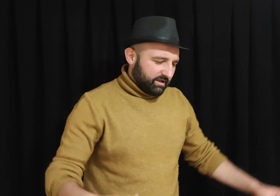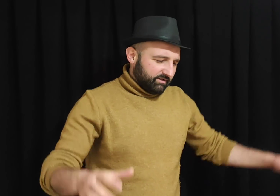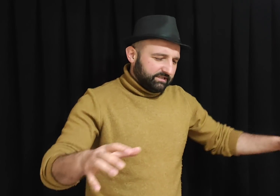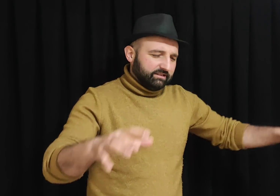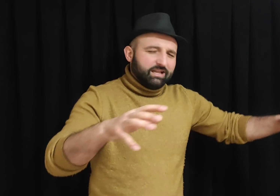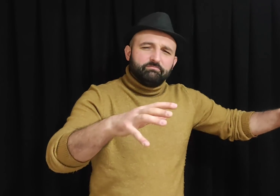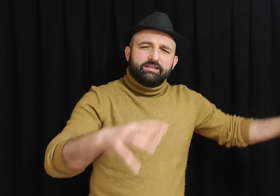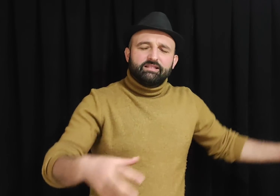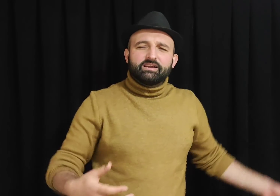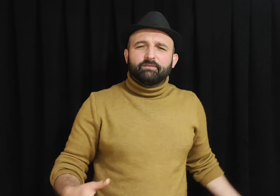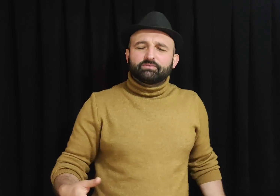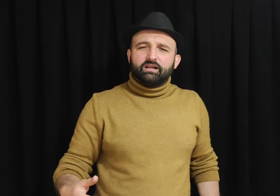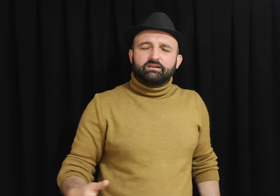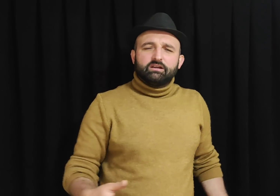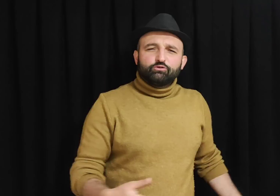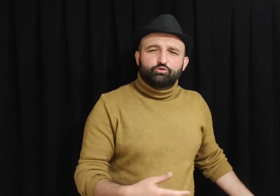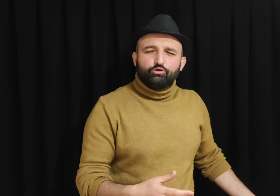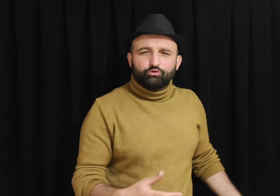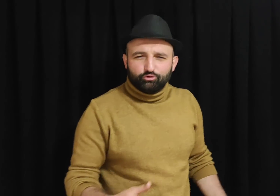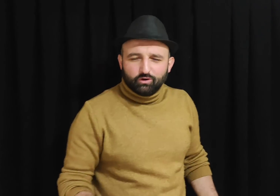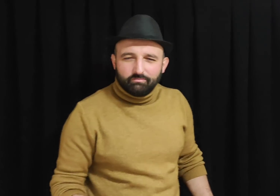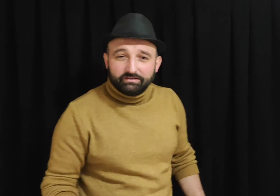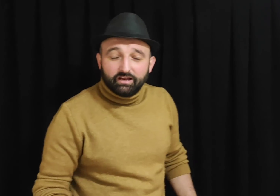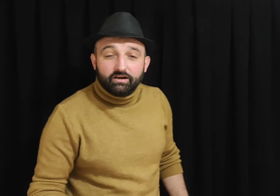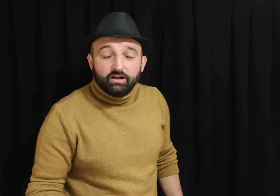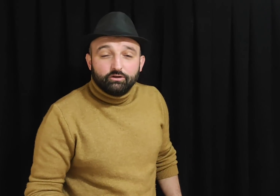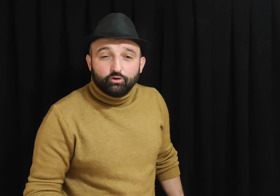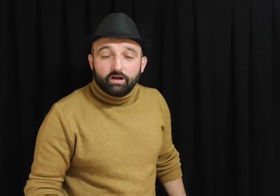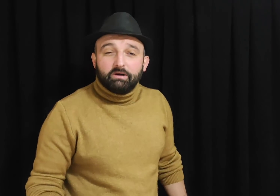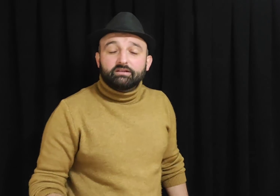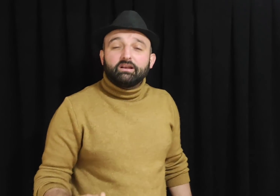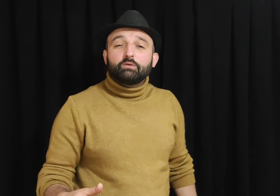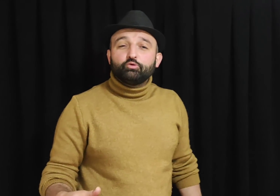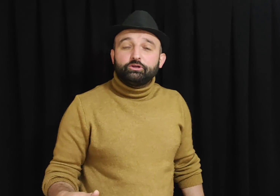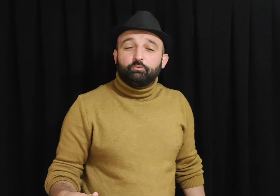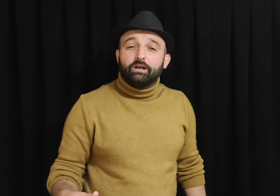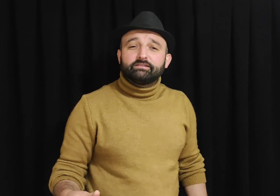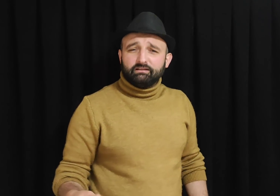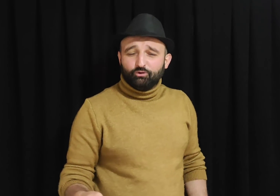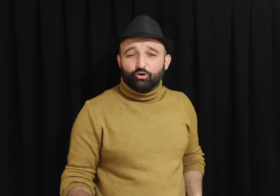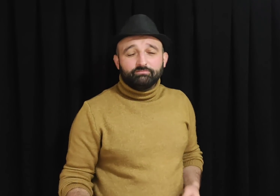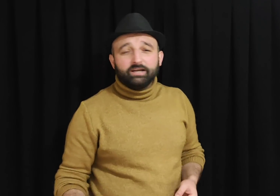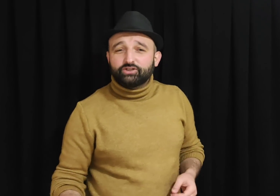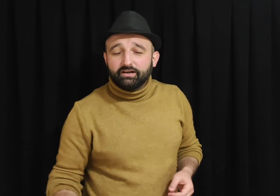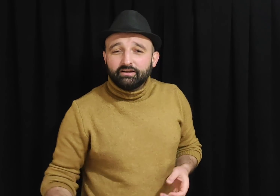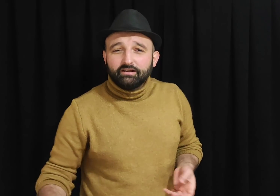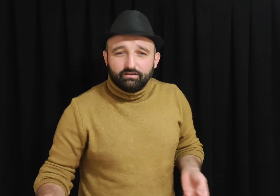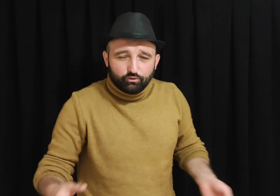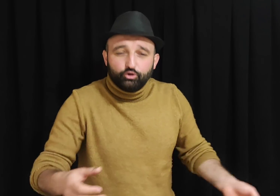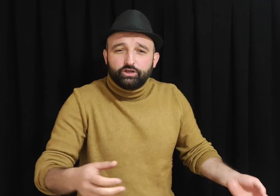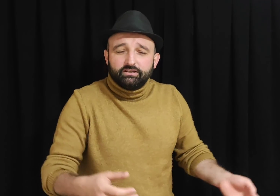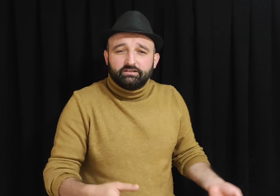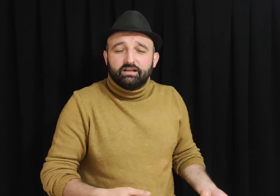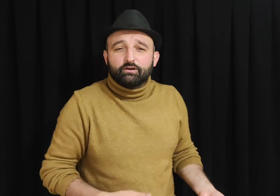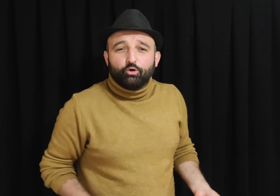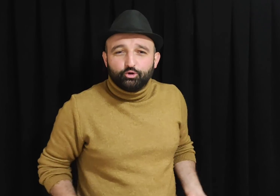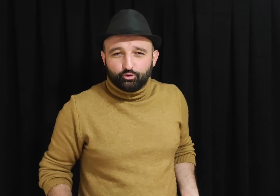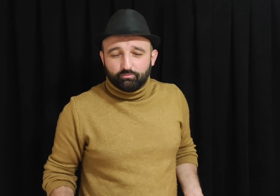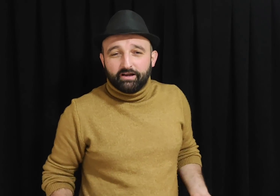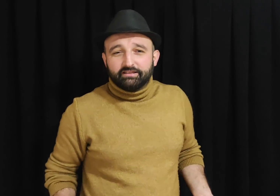setler metler yaptılar. Suyu durduramadılar. Sonra baktılar bu iş böyle setli olmayacak. Koç getirdiler. Koç kurban